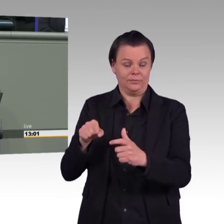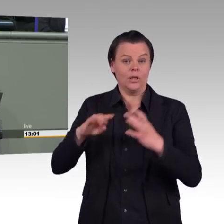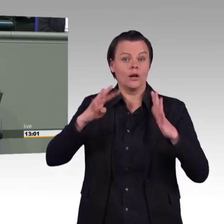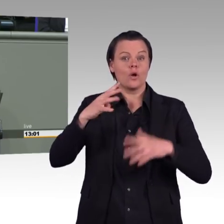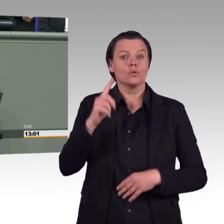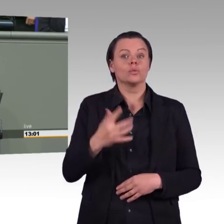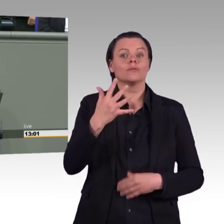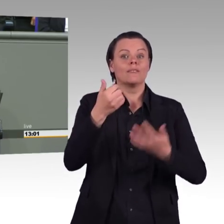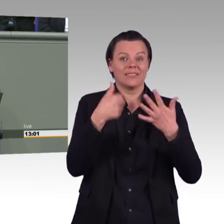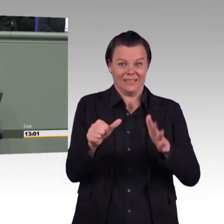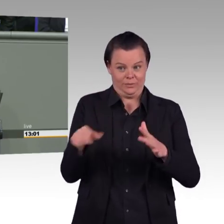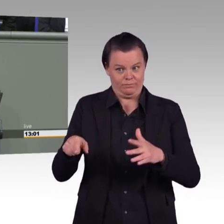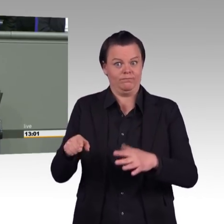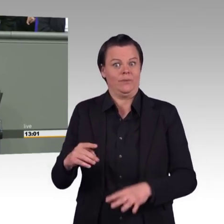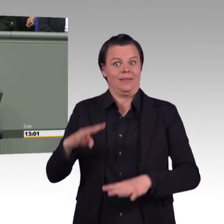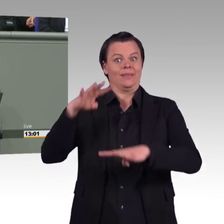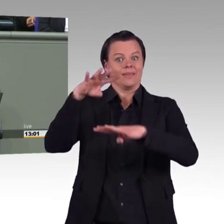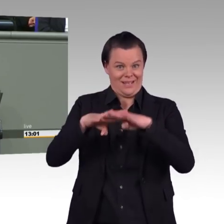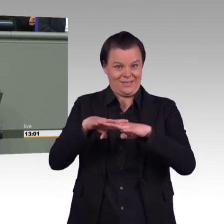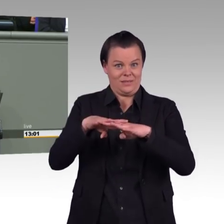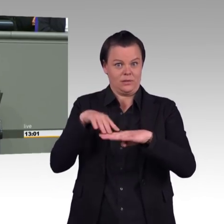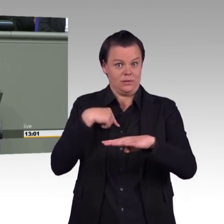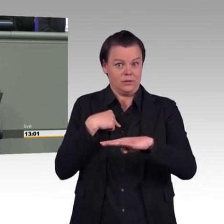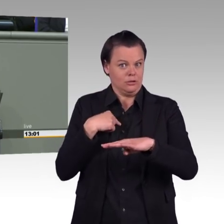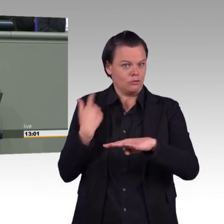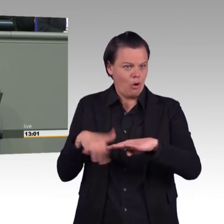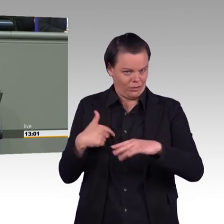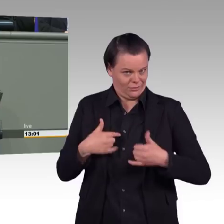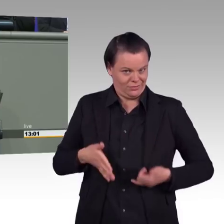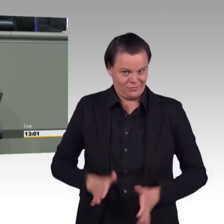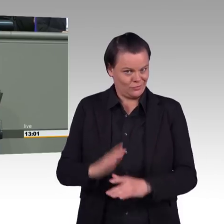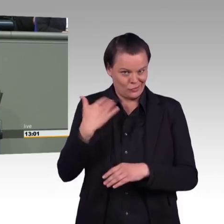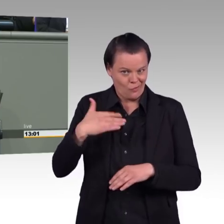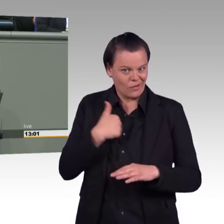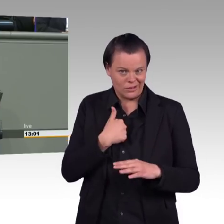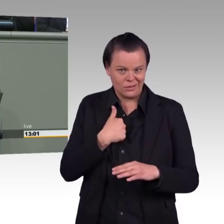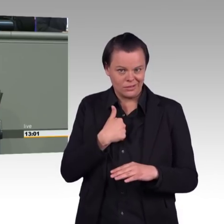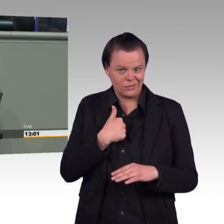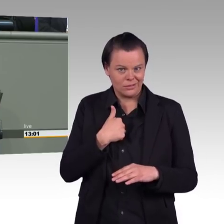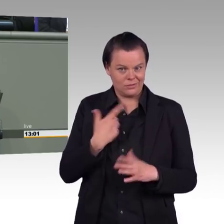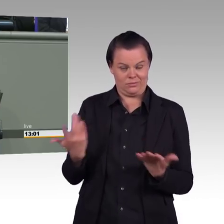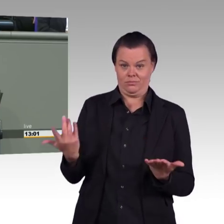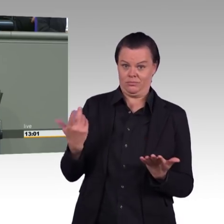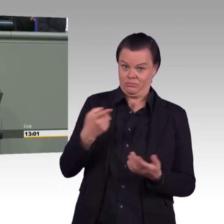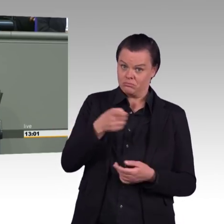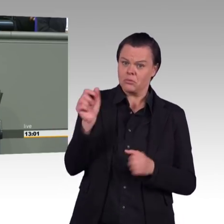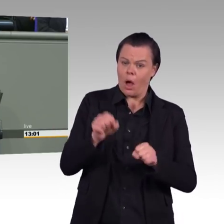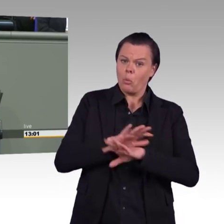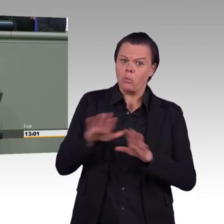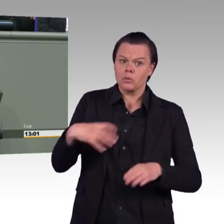den Globalisierungsfonds. Unternehmen bleiben in der Region, bekommen dafür Innovationsförderung. So halten Sie 8000 Beschäftigte